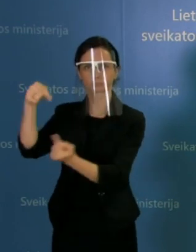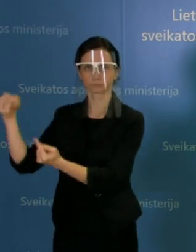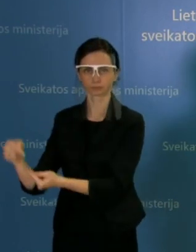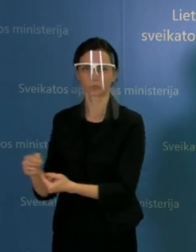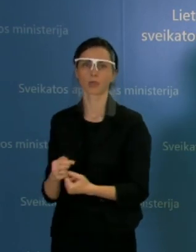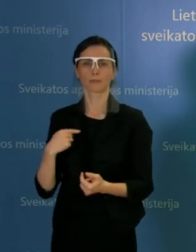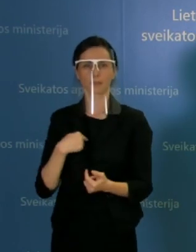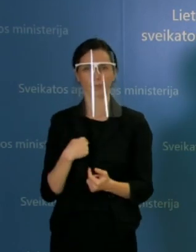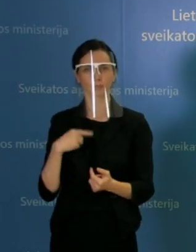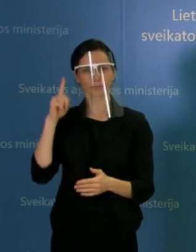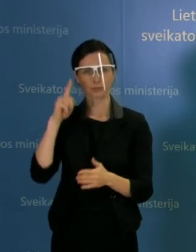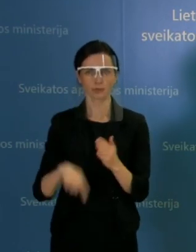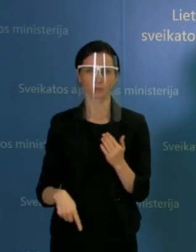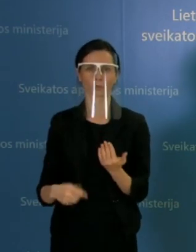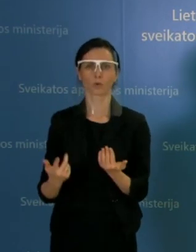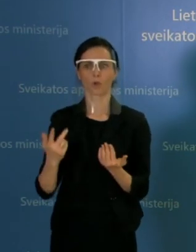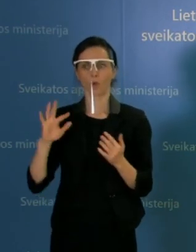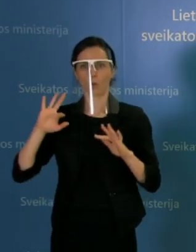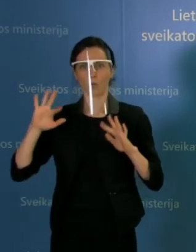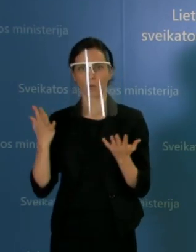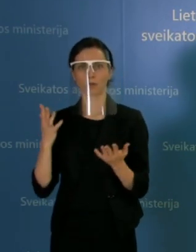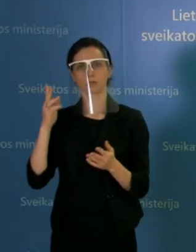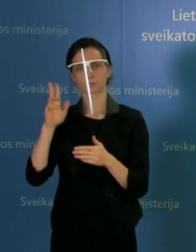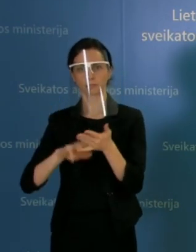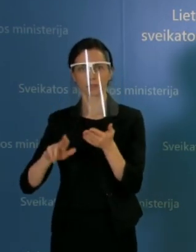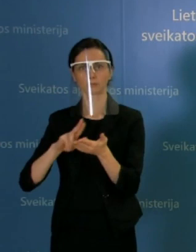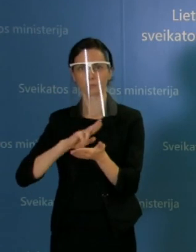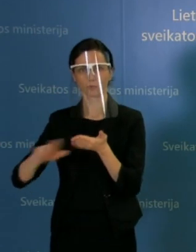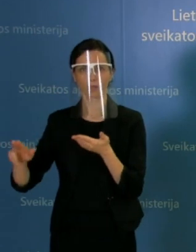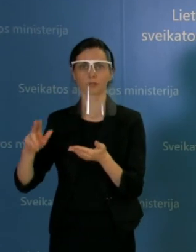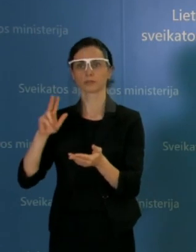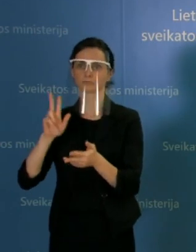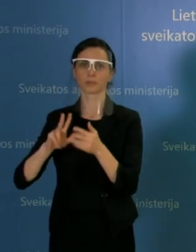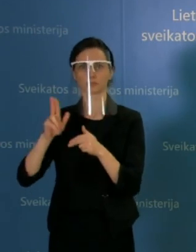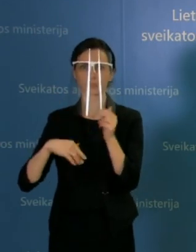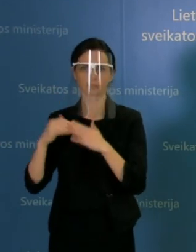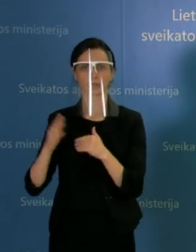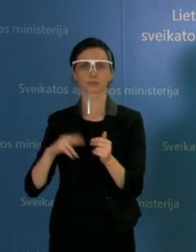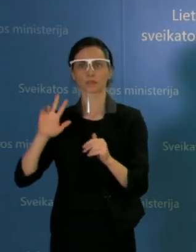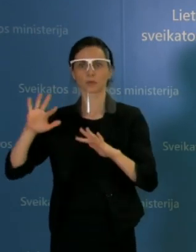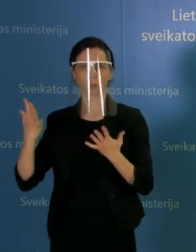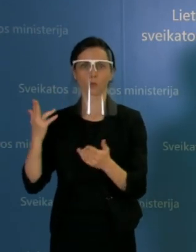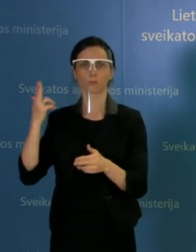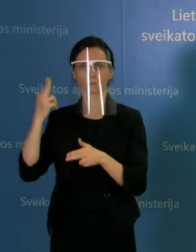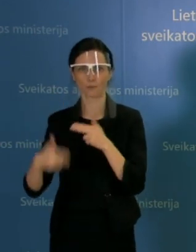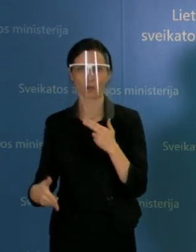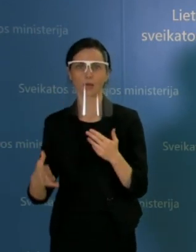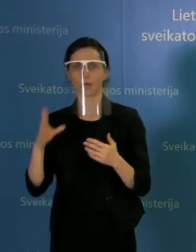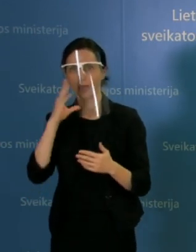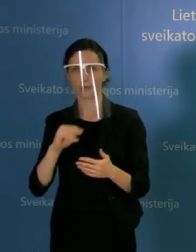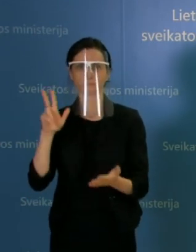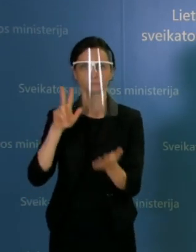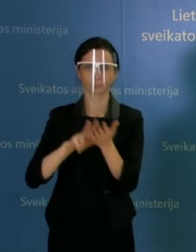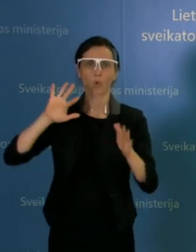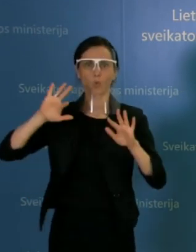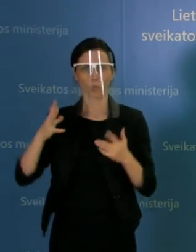jeigu šiandien specialistai suspės viską pabaigti derinti ir bus pasirašyta ir paskelta, gali būt, kad tokia tvarka įsigaliotų jau ir